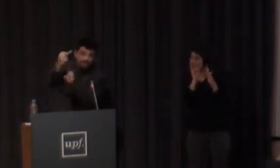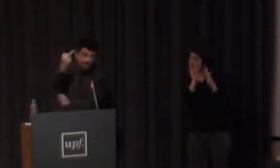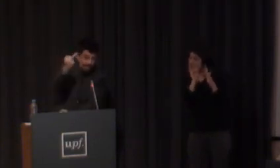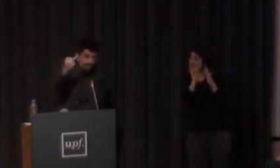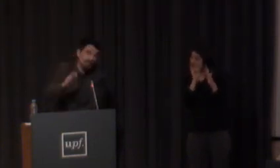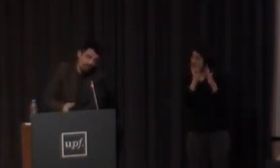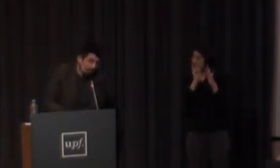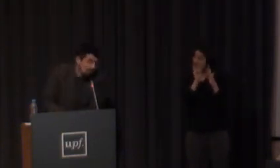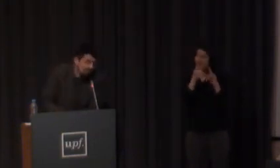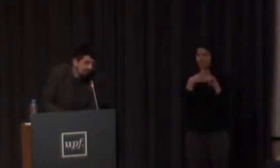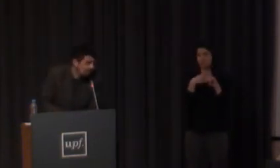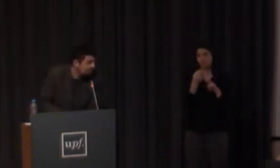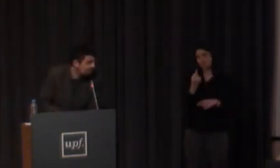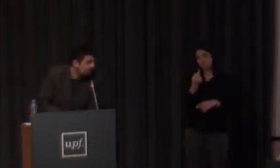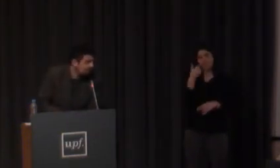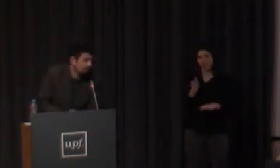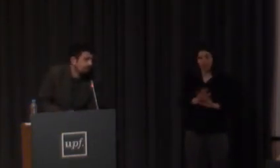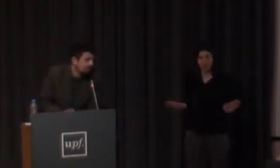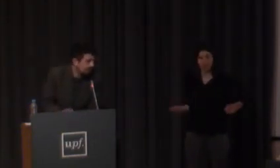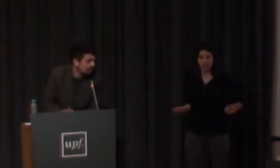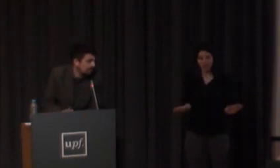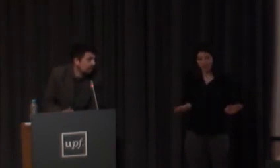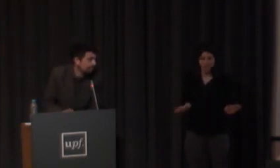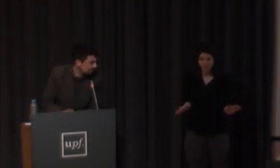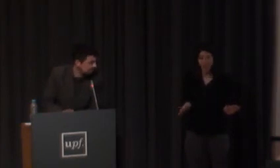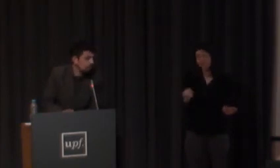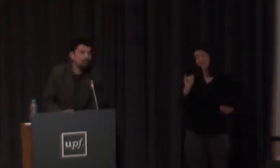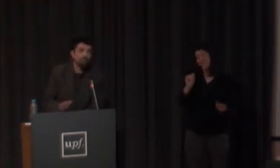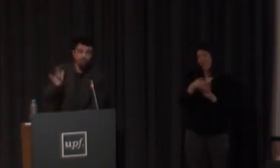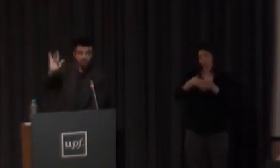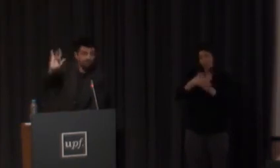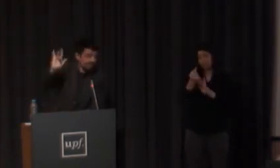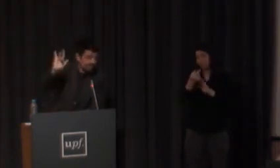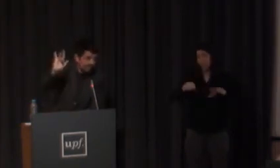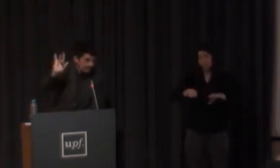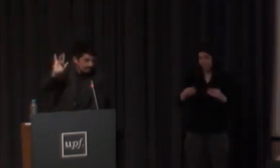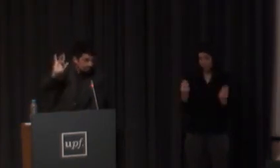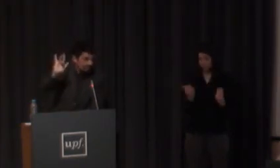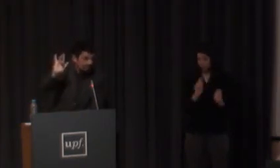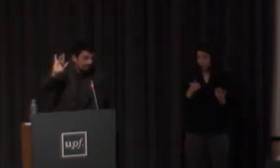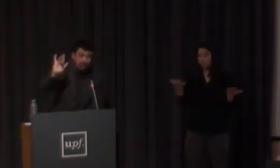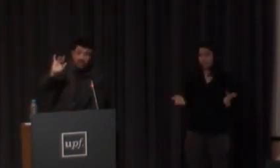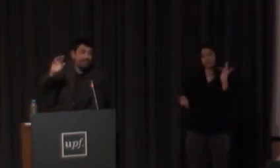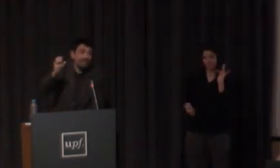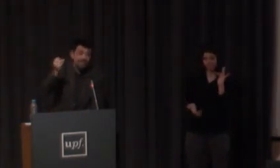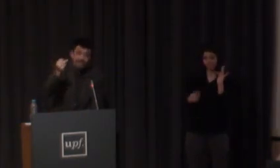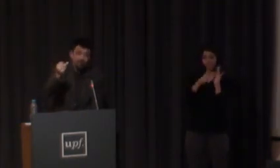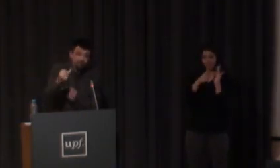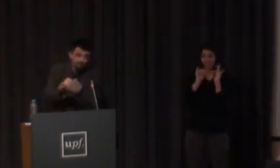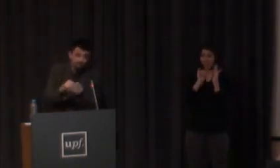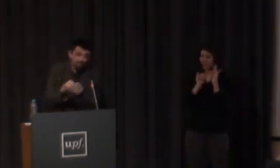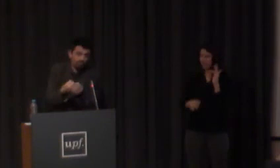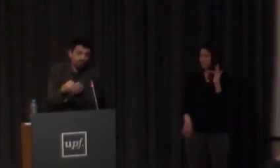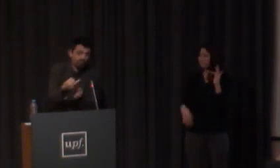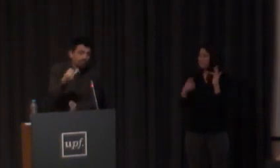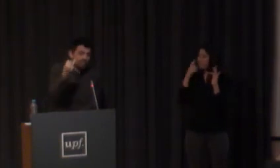si esto fuese la I sería algo muy feo que no es sistemático en lengua de signos por eso esta es la I ¿vale? esta